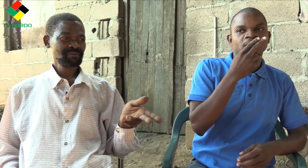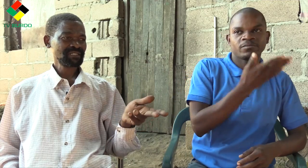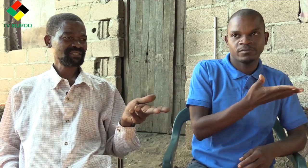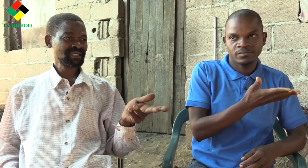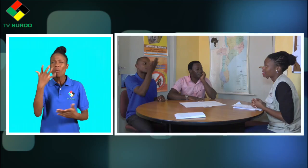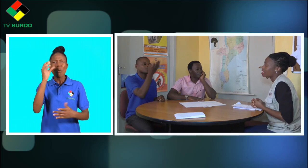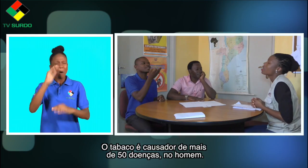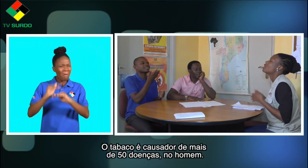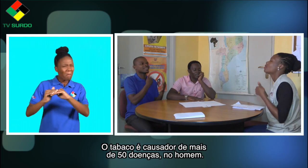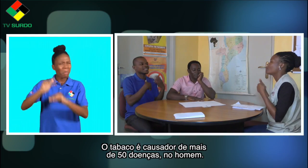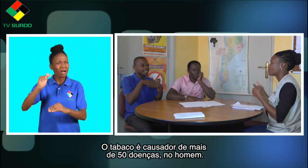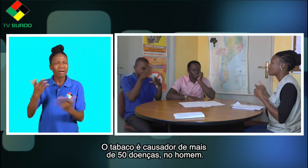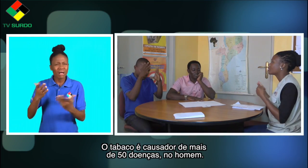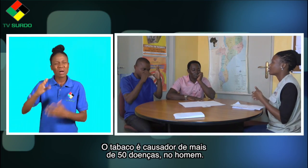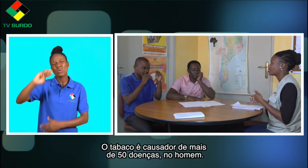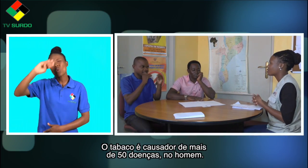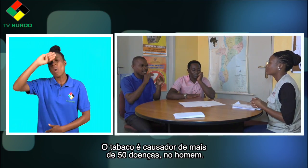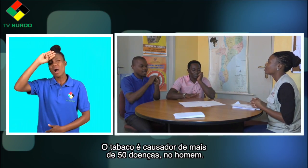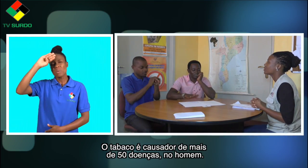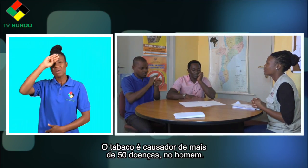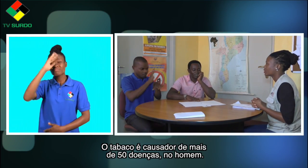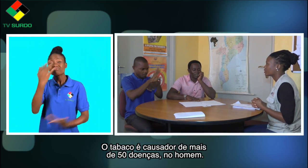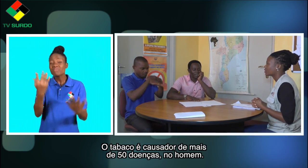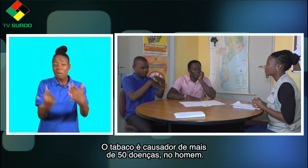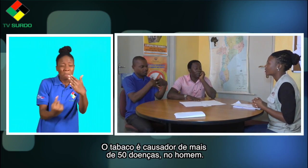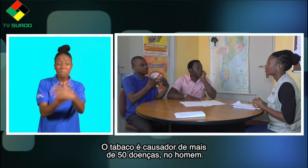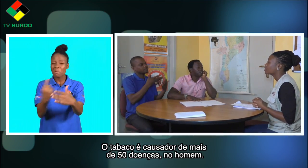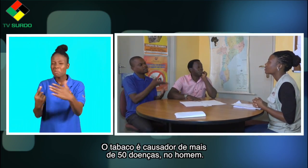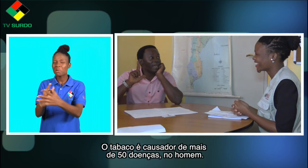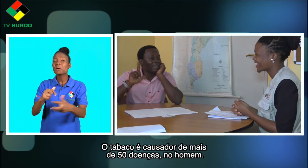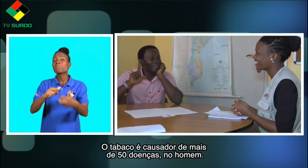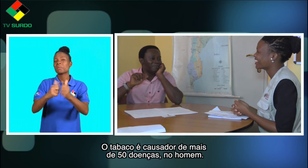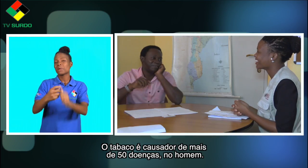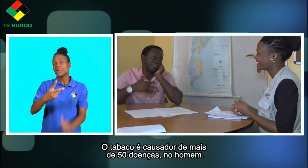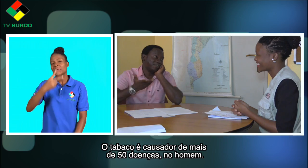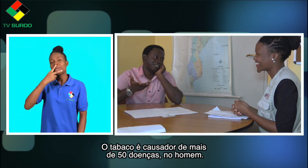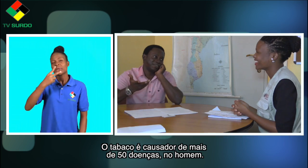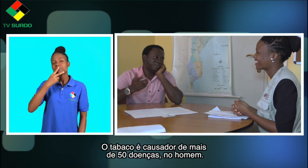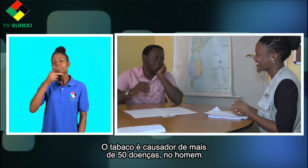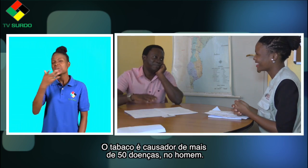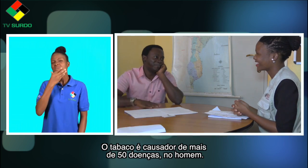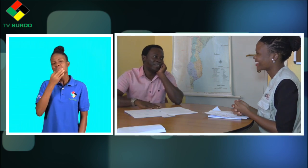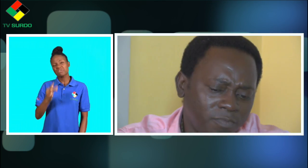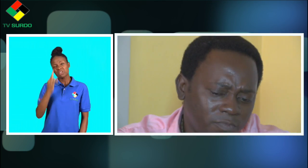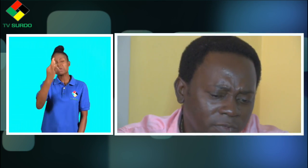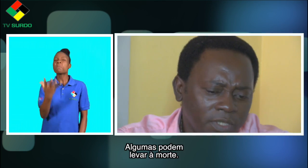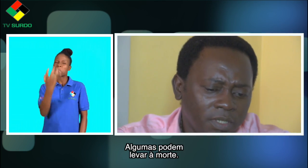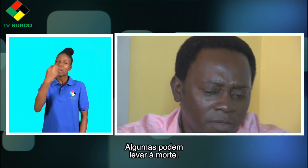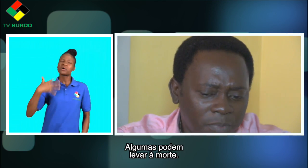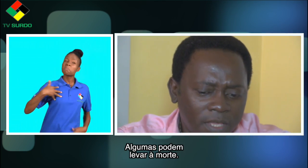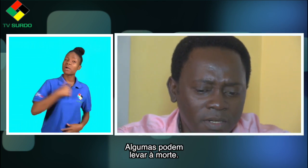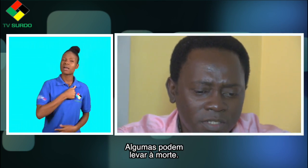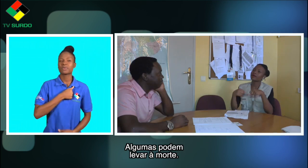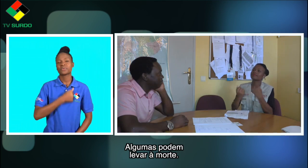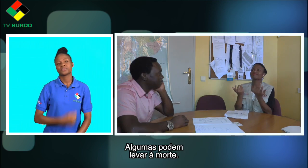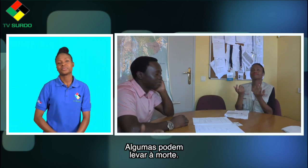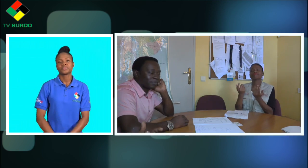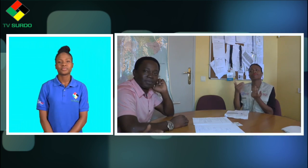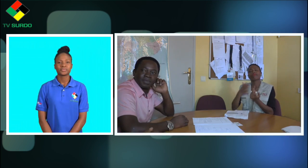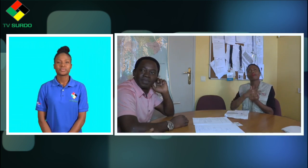O tabaco é causador de mais de 50 doenças no homem. Algumas podem levar à morte.